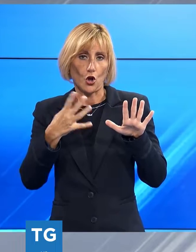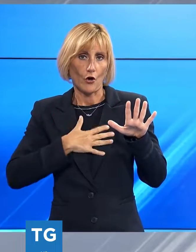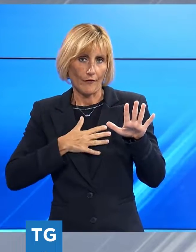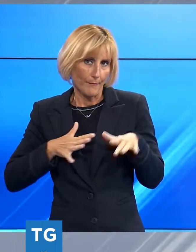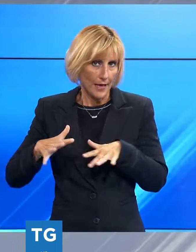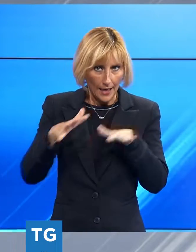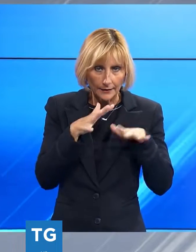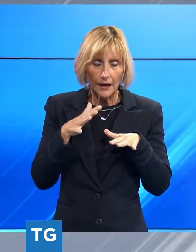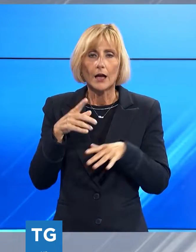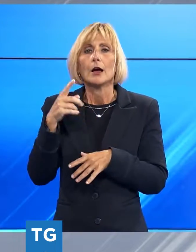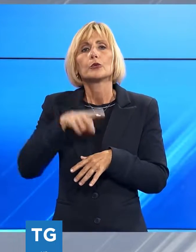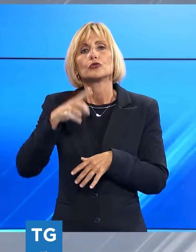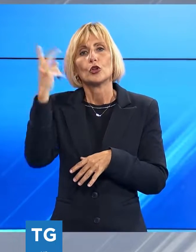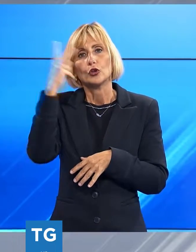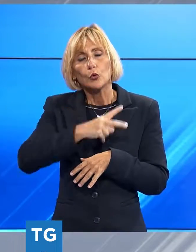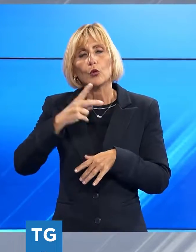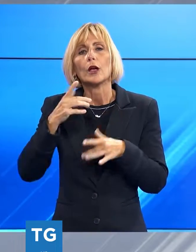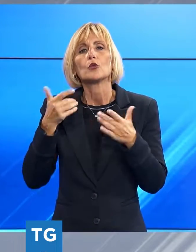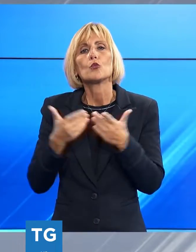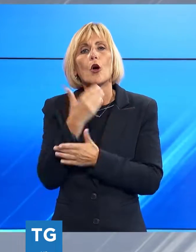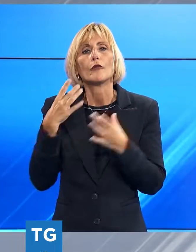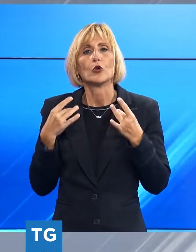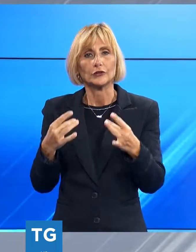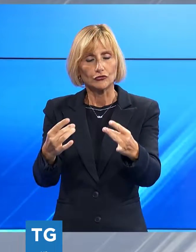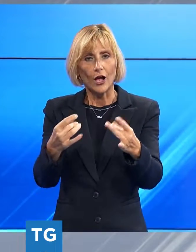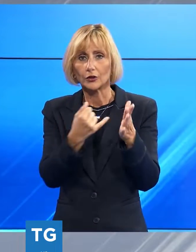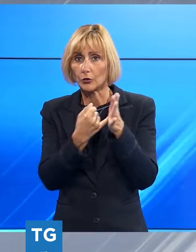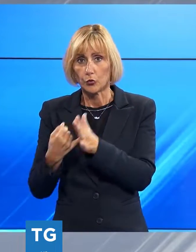nuovi contagiati sono stati invece nelle ultime 24 ore.